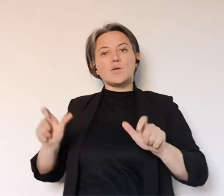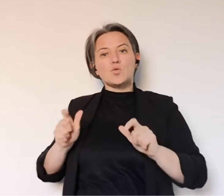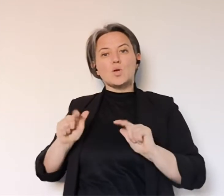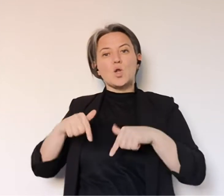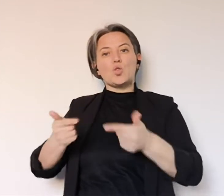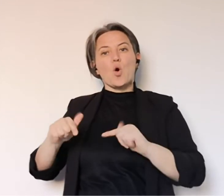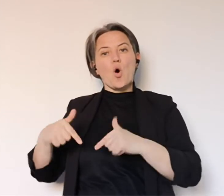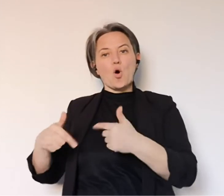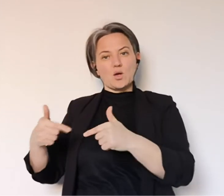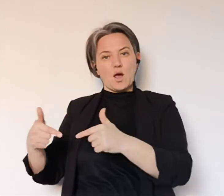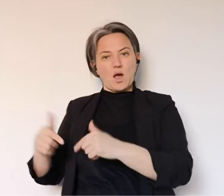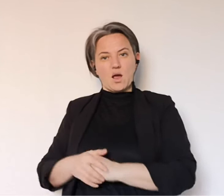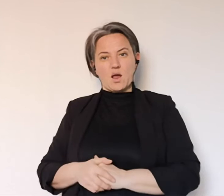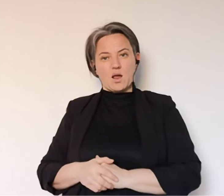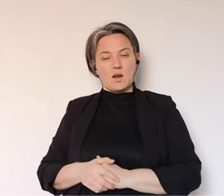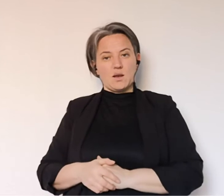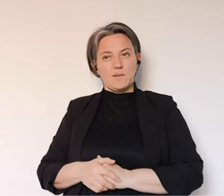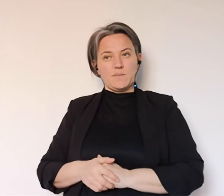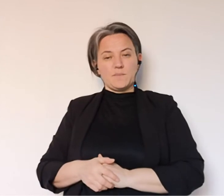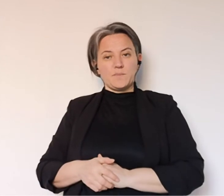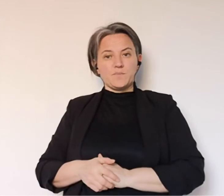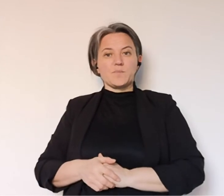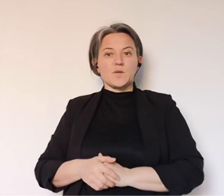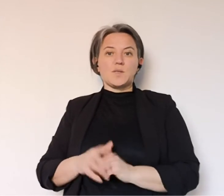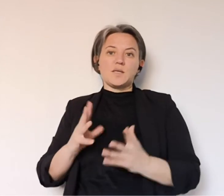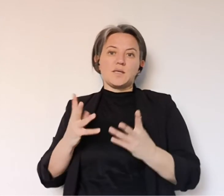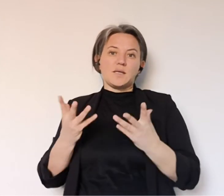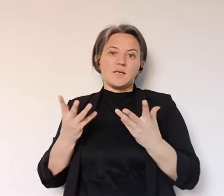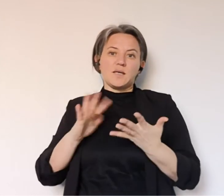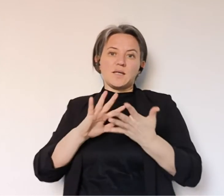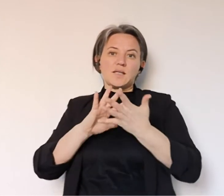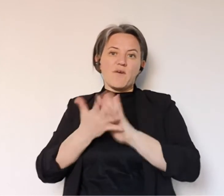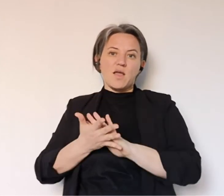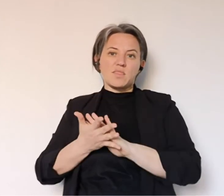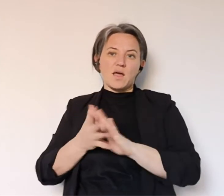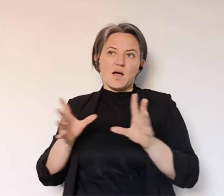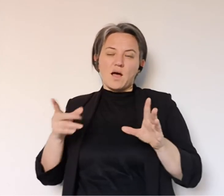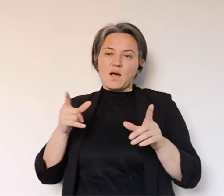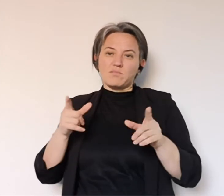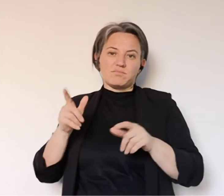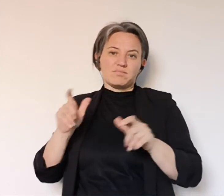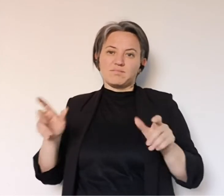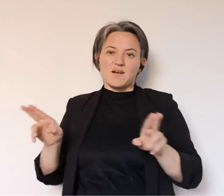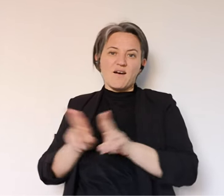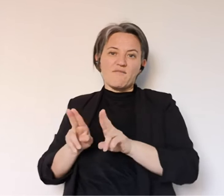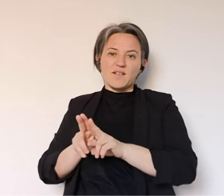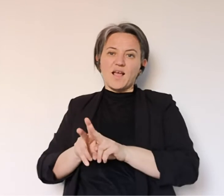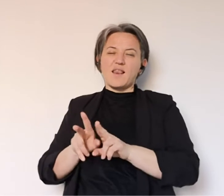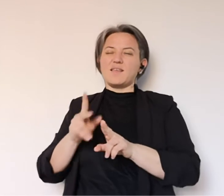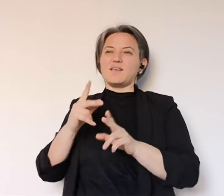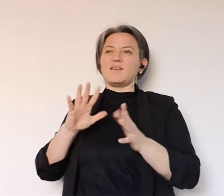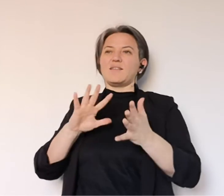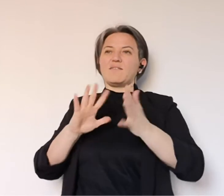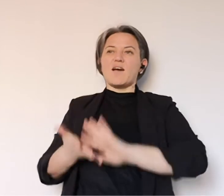giorni ha donato, ha dato tanto, ha dimostrato solidarietà sia fratelli sia comunità non soltanto la difficoltà e